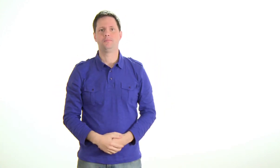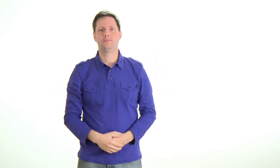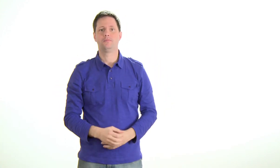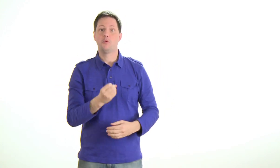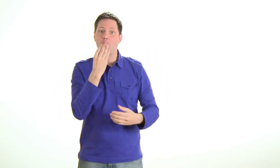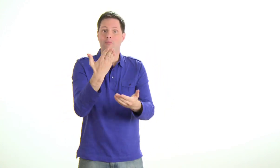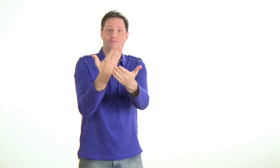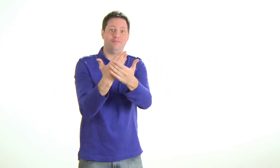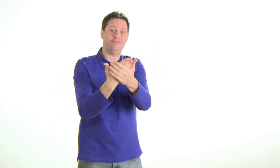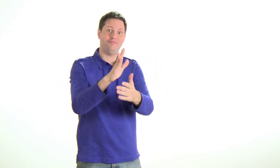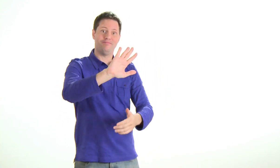estudos!